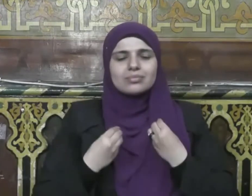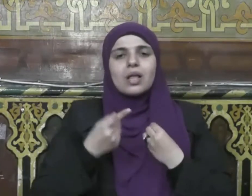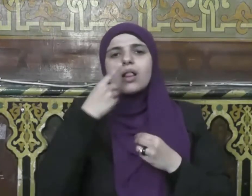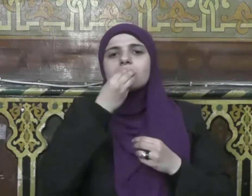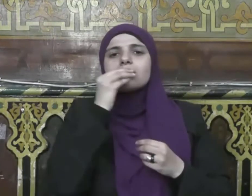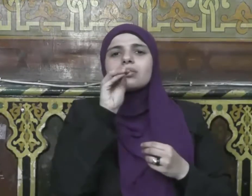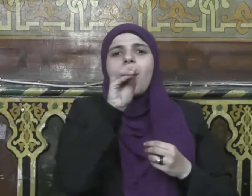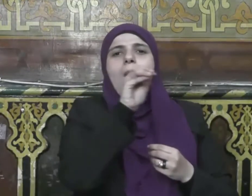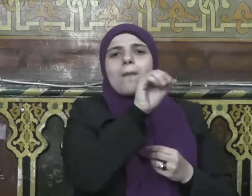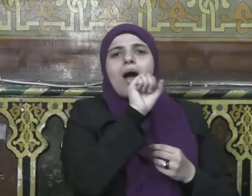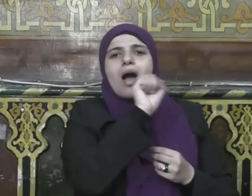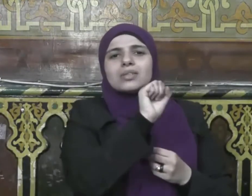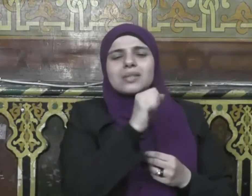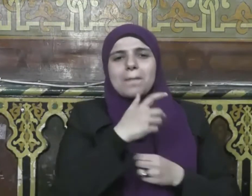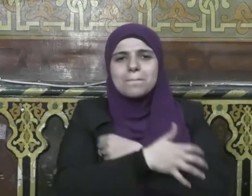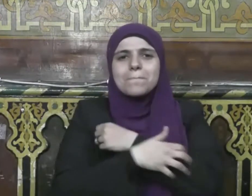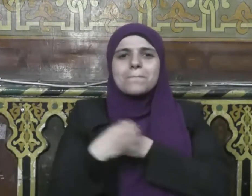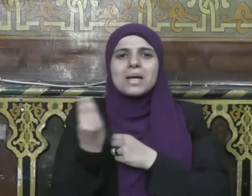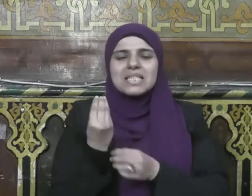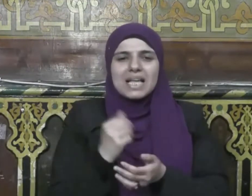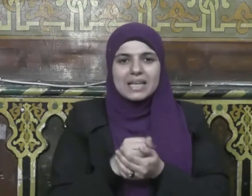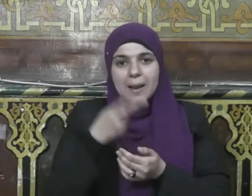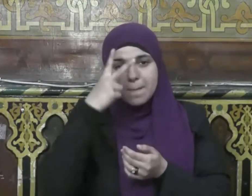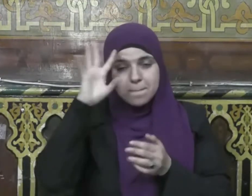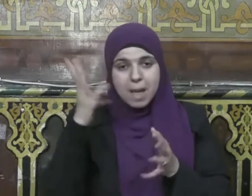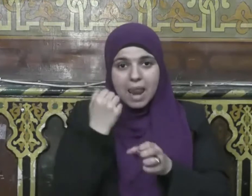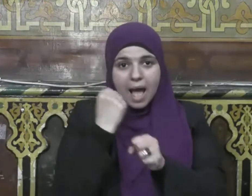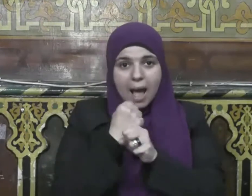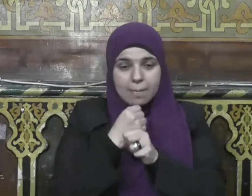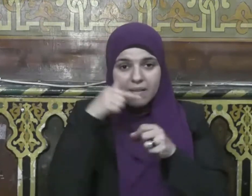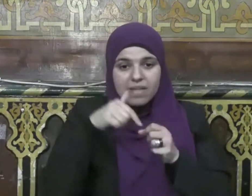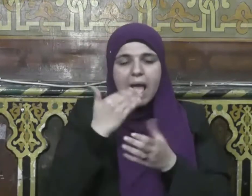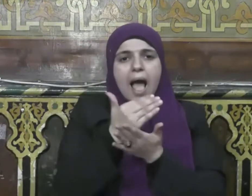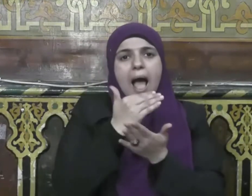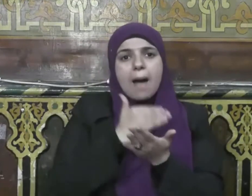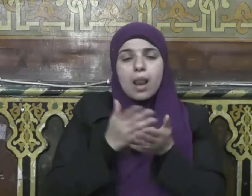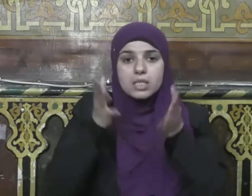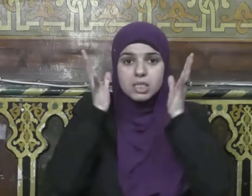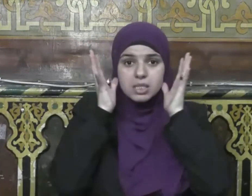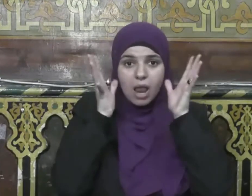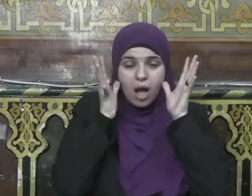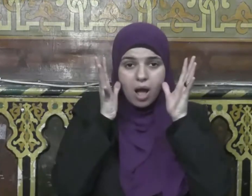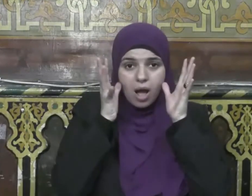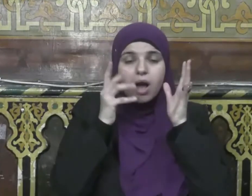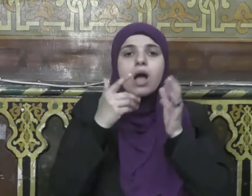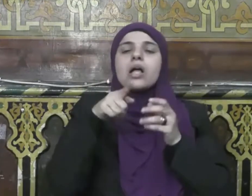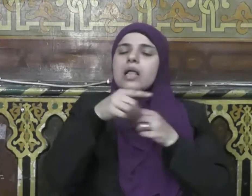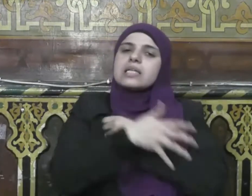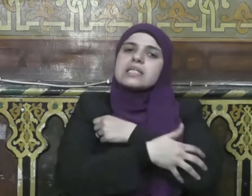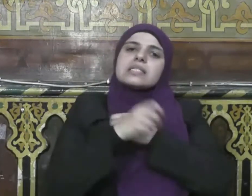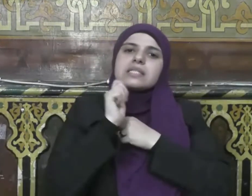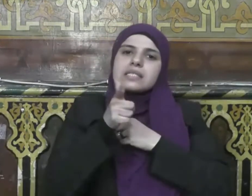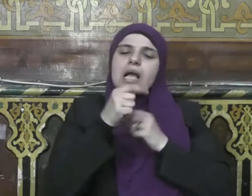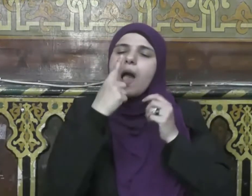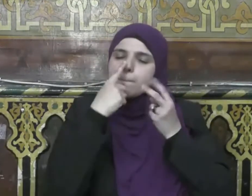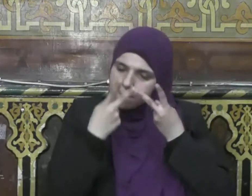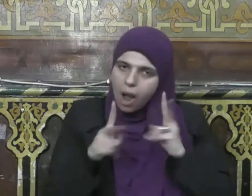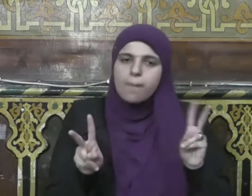الصلاة فهي زكاة مقبولة ومن أداها بعد الصلاة فهي